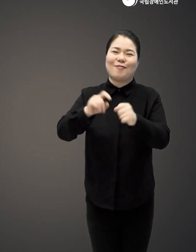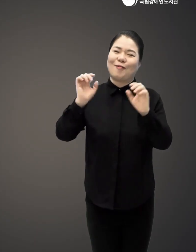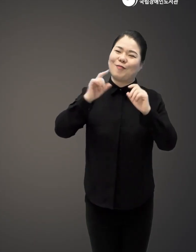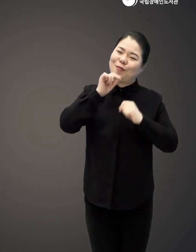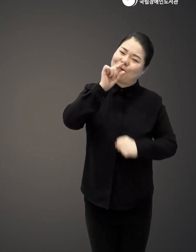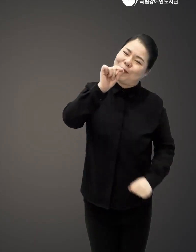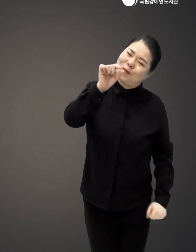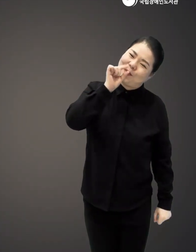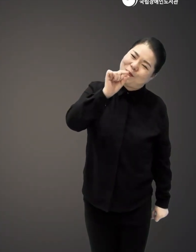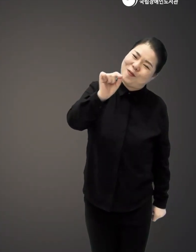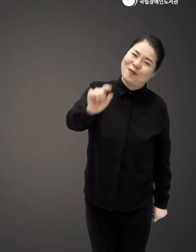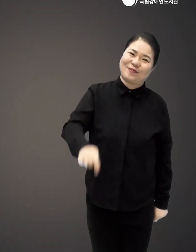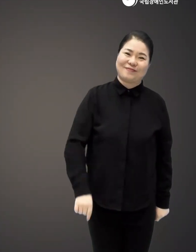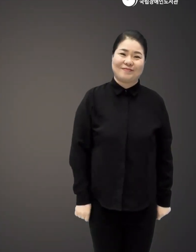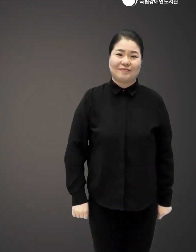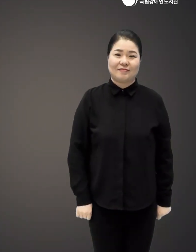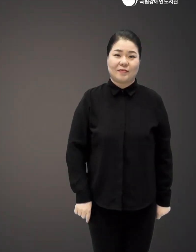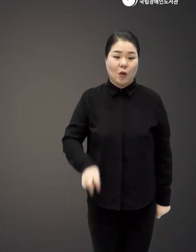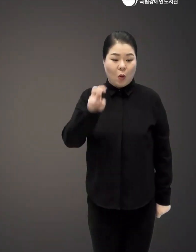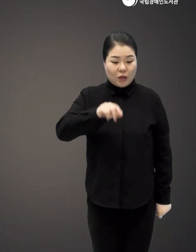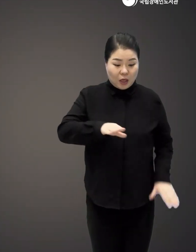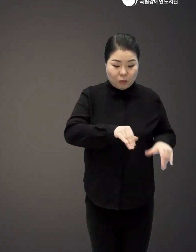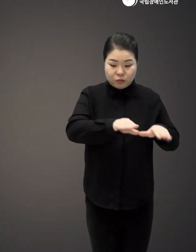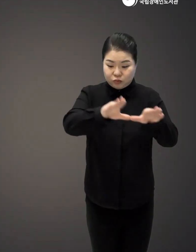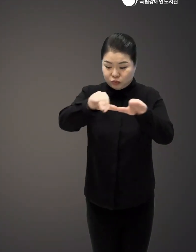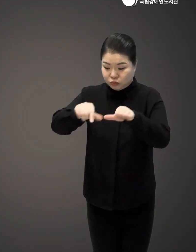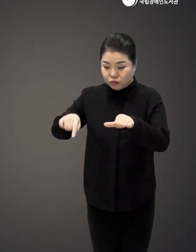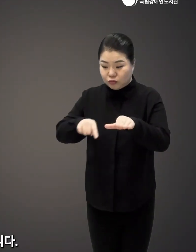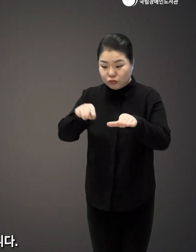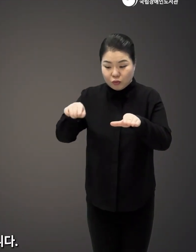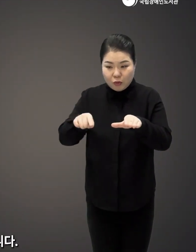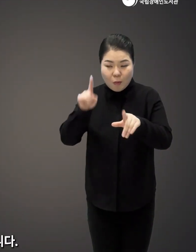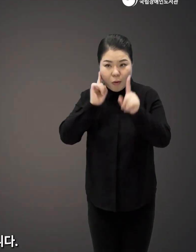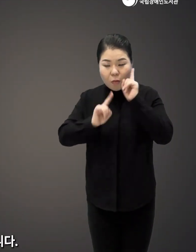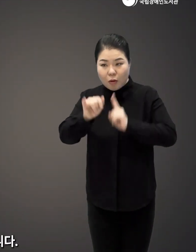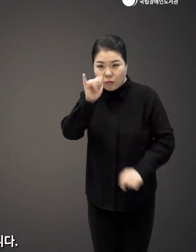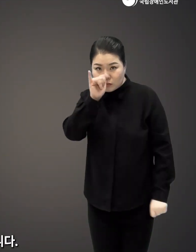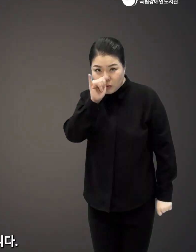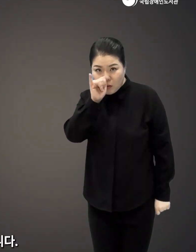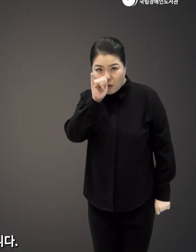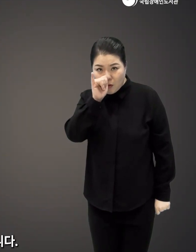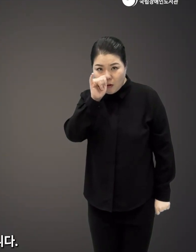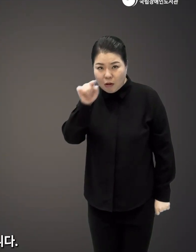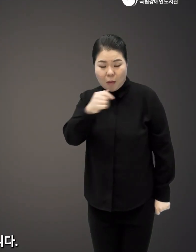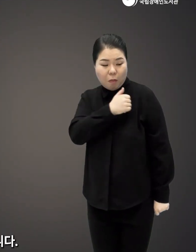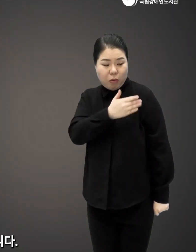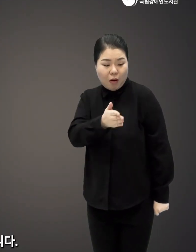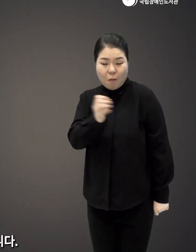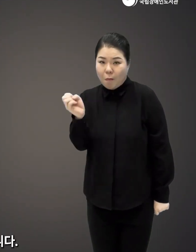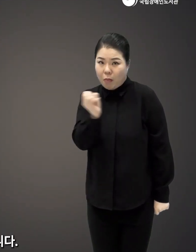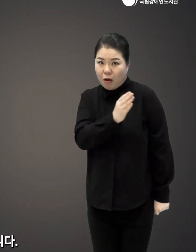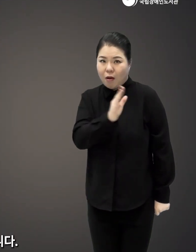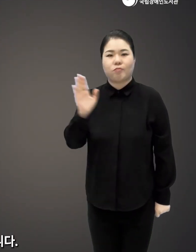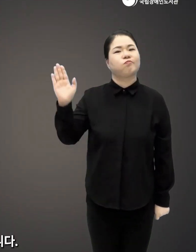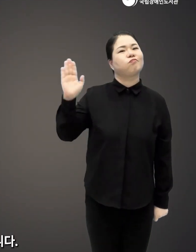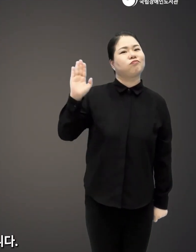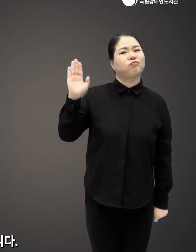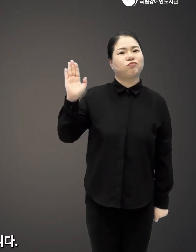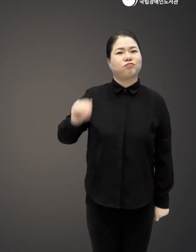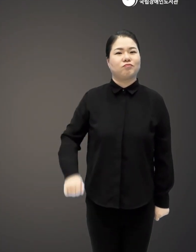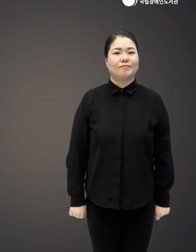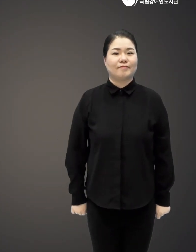만약에 기러기 중에 부상을 입거나 상처를 입게 되면은요 그 기러기만 대열에서 이탈하게 방치하지